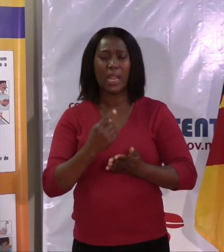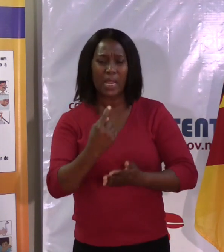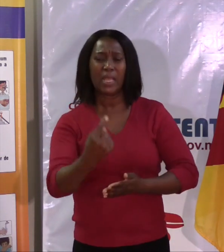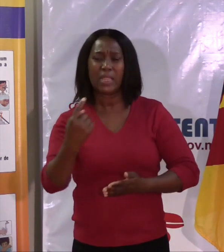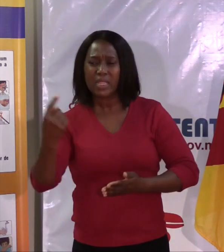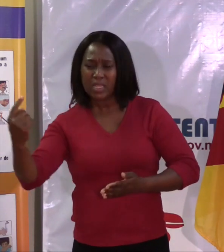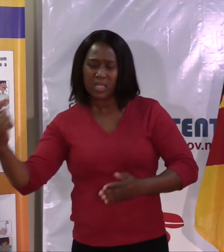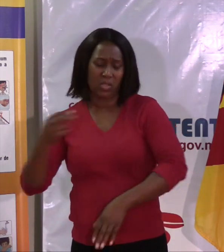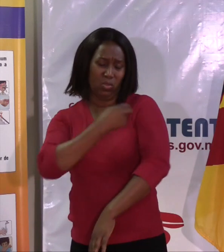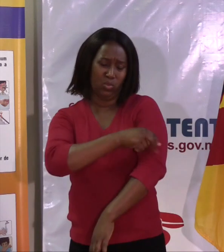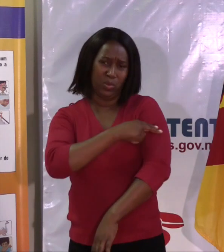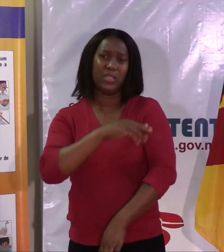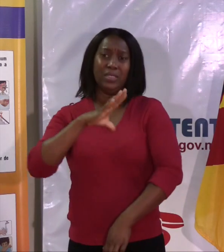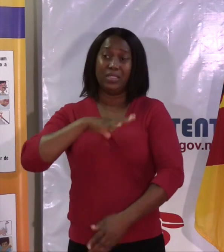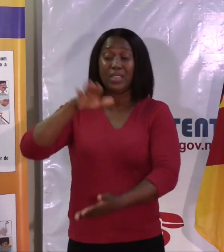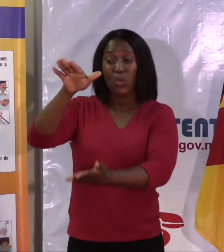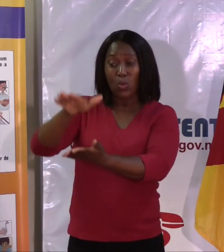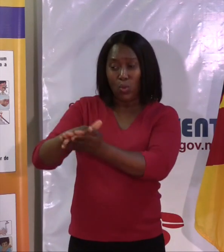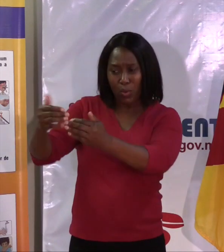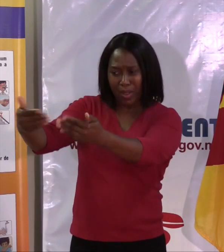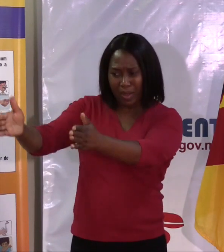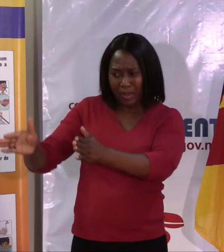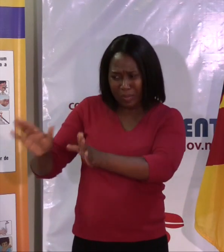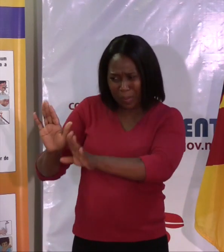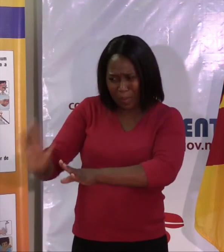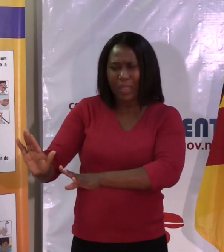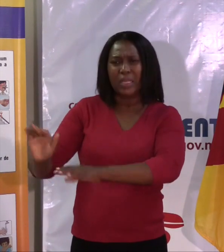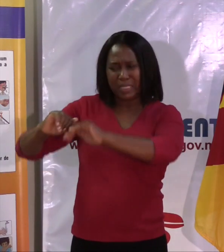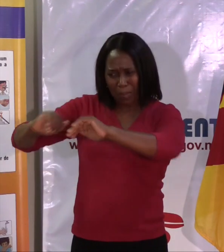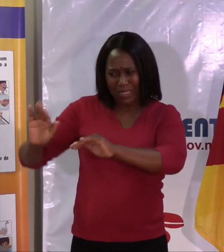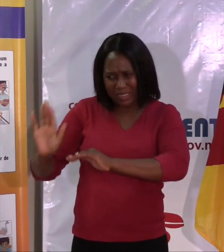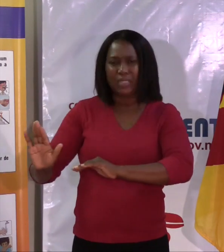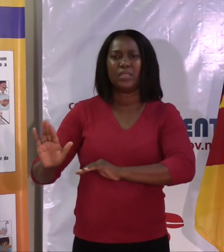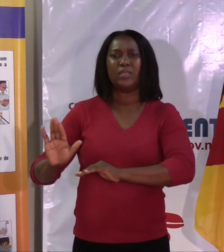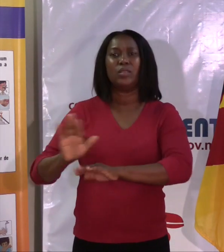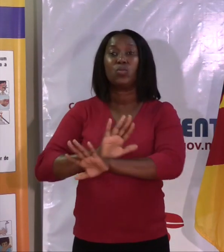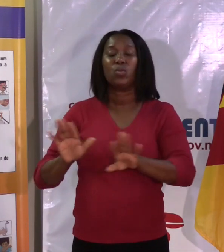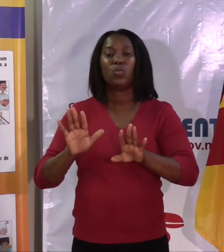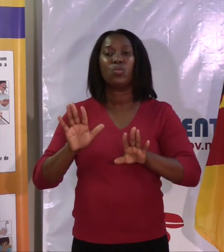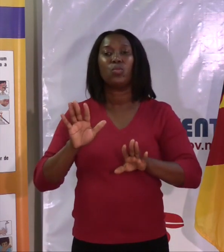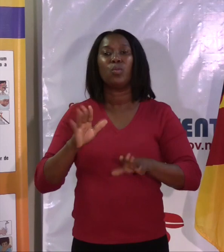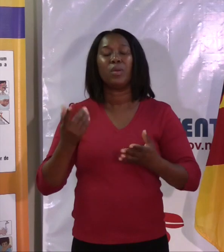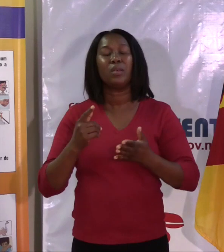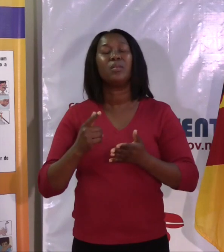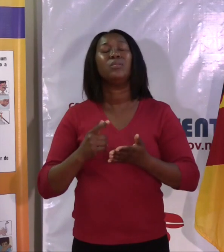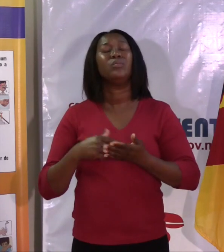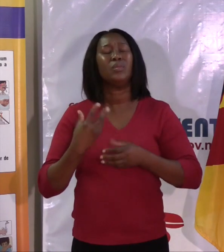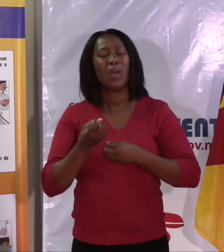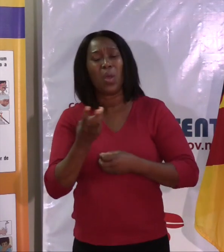pessoa que tenha sinais sugestivos de uma infecção gripal porque os sinais do coronavírus são semelhantes a uma